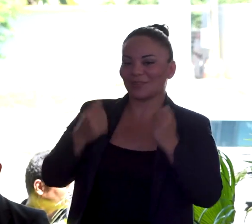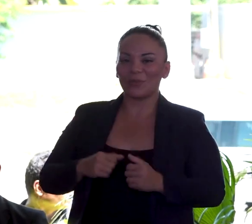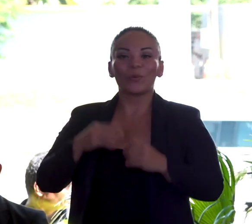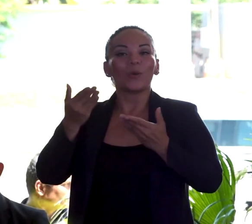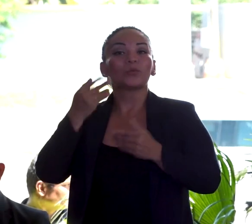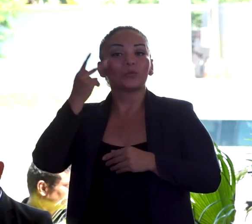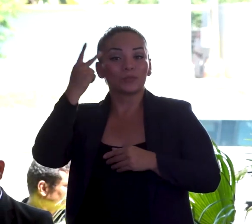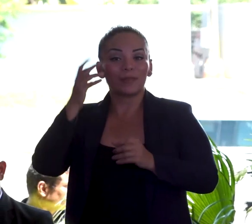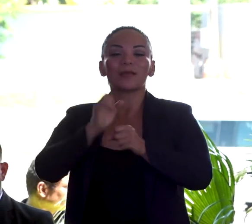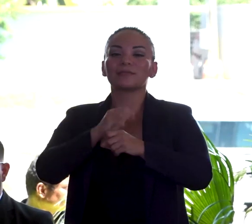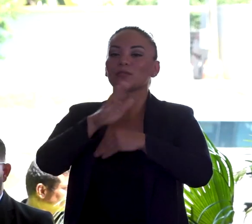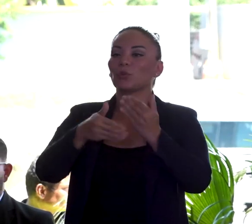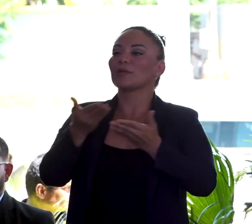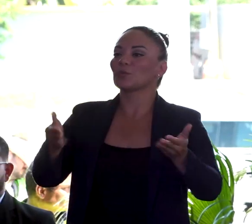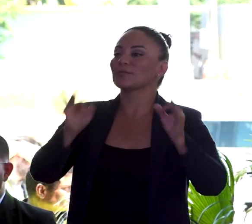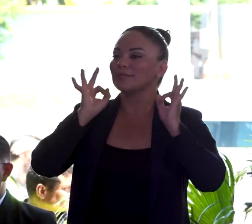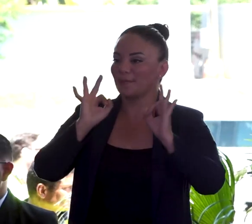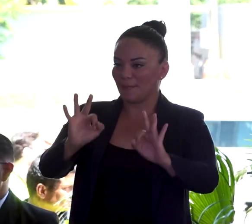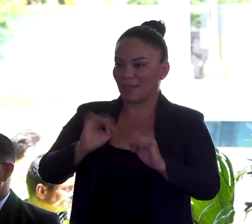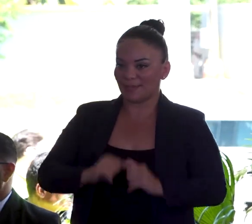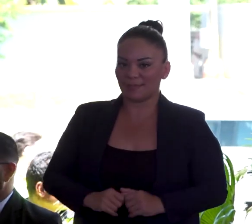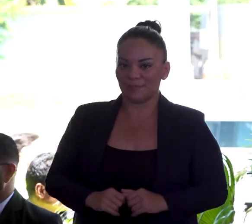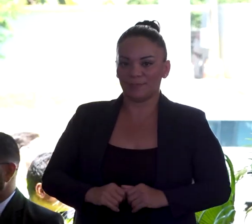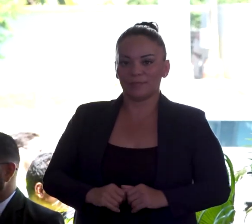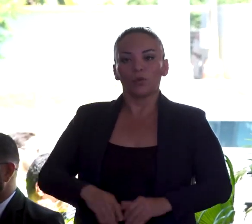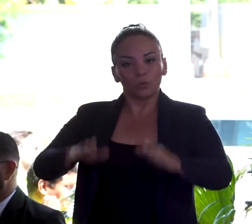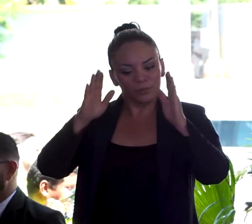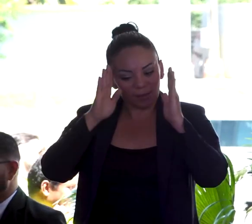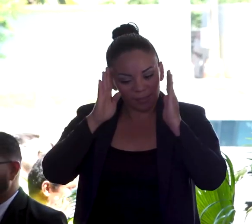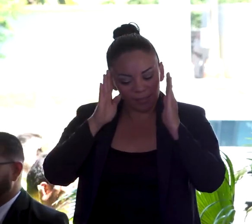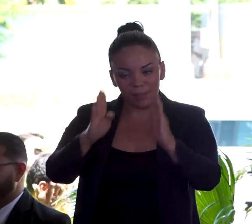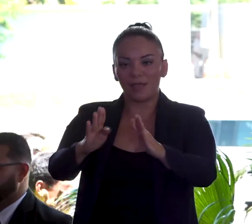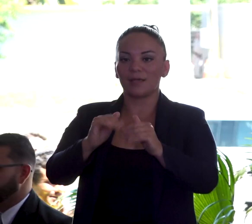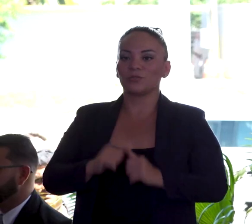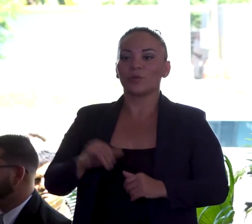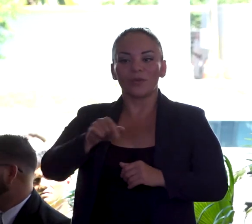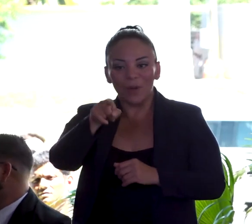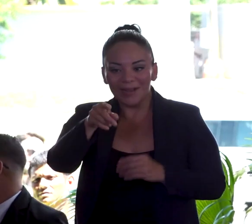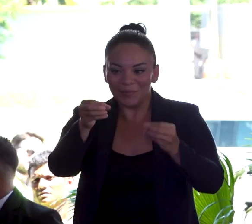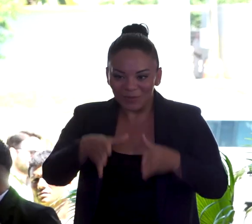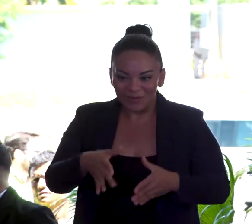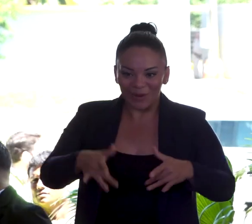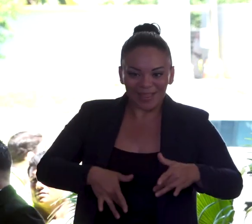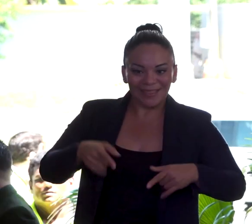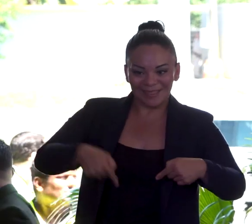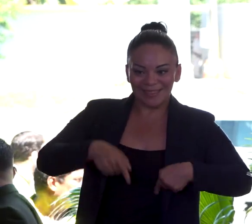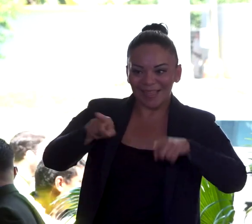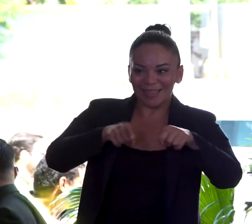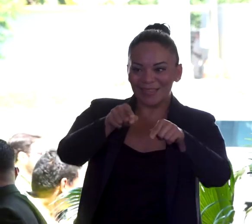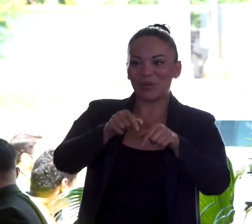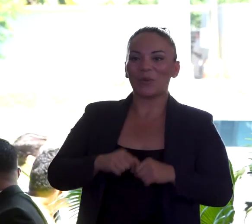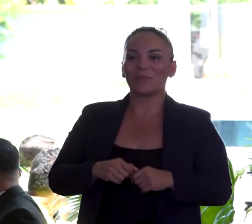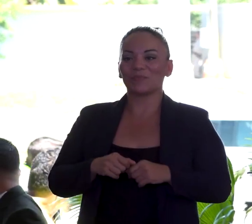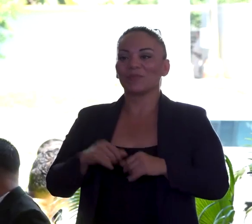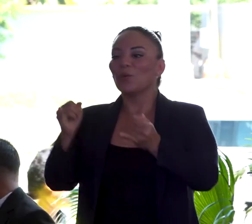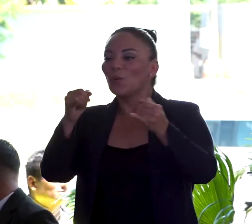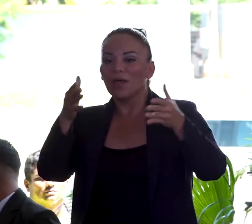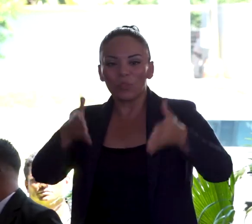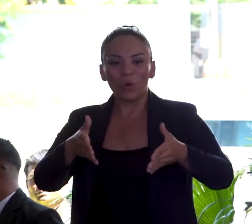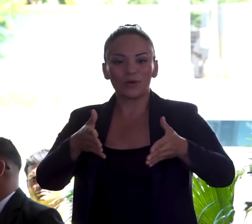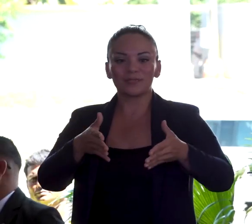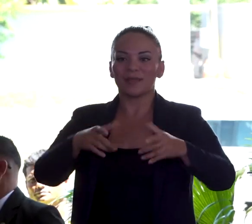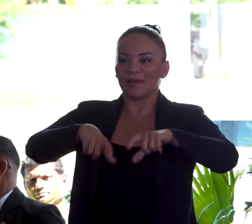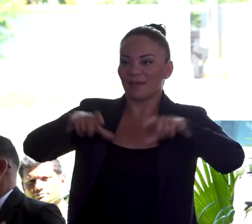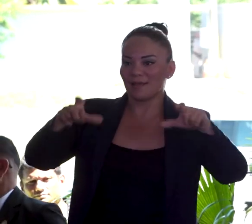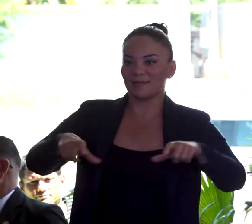padres hacen las cosas bien, con la dedicación del profe, con la dedicación de los jugadores en la